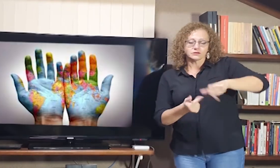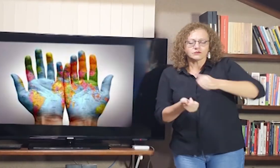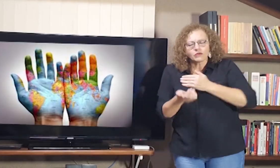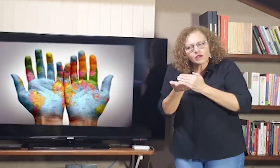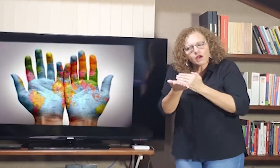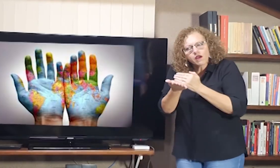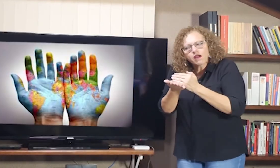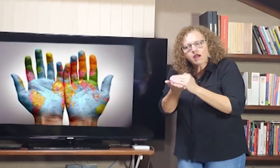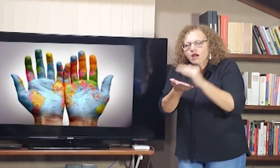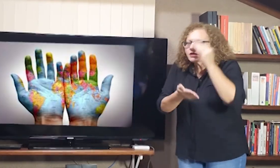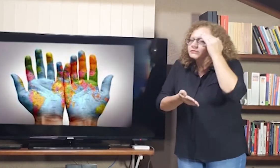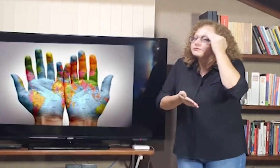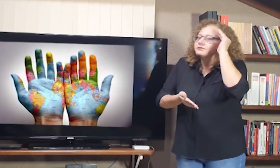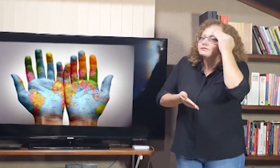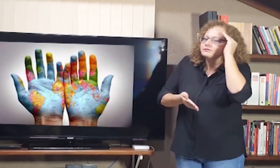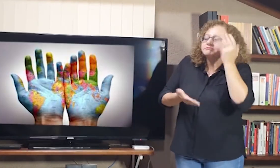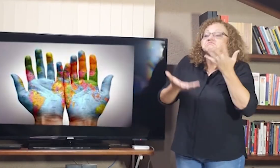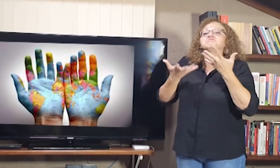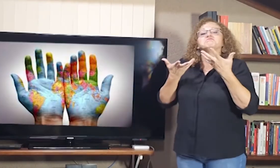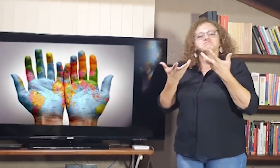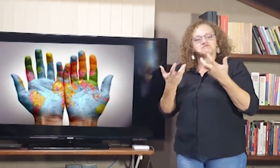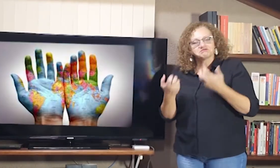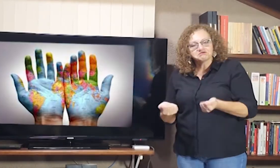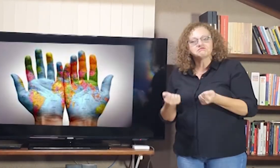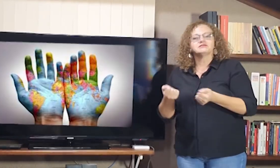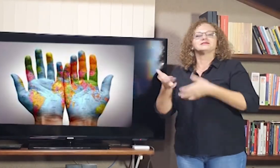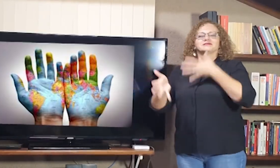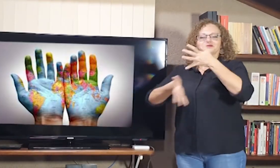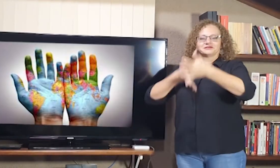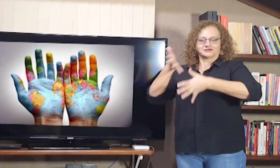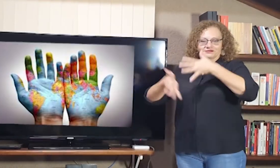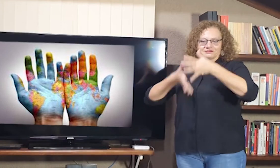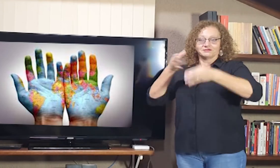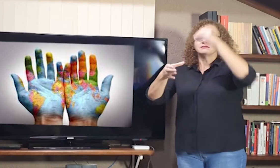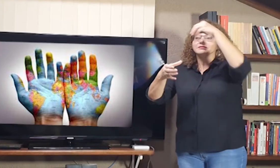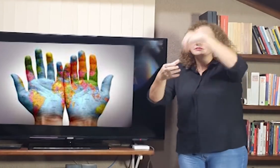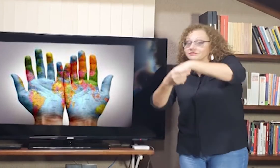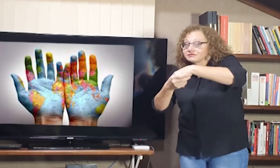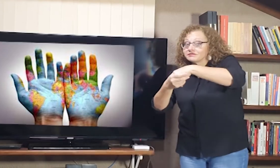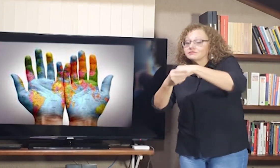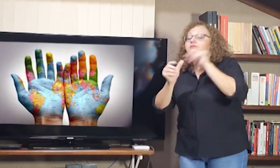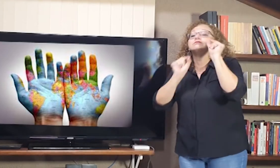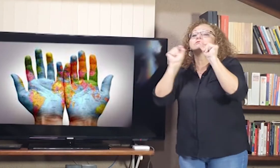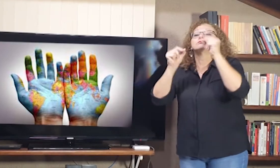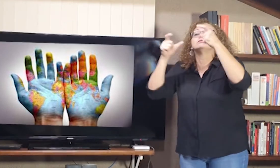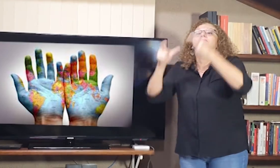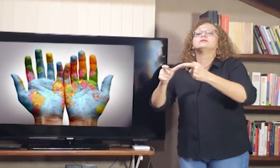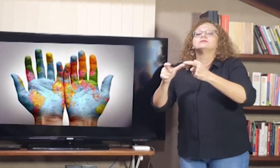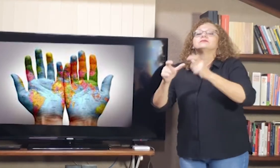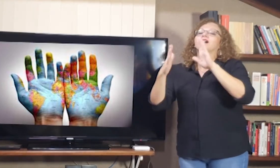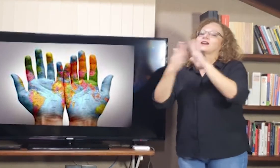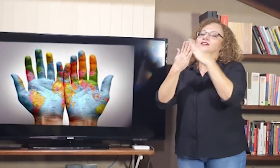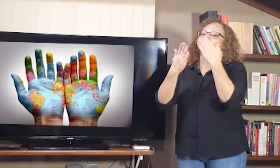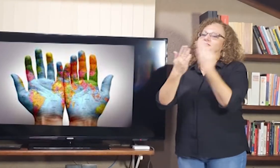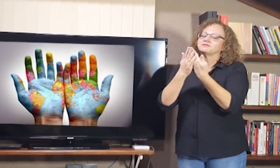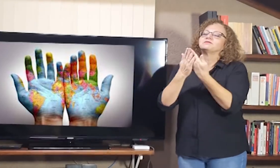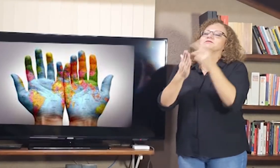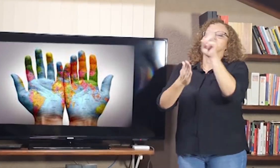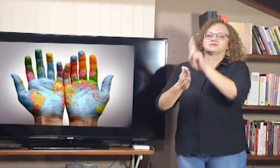diversos países. E, assim, começou, se deu a aceitação das línguas de